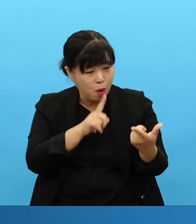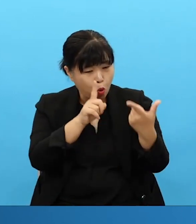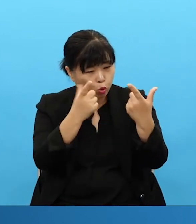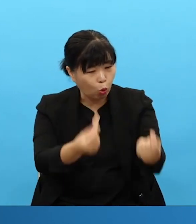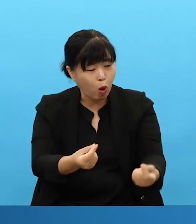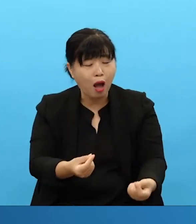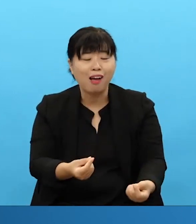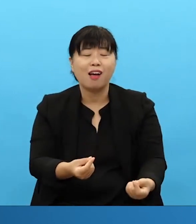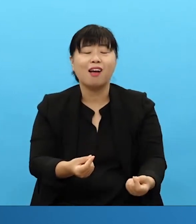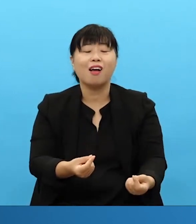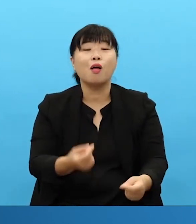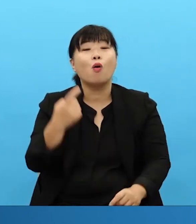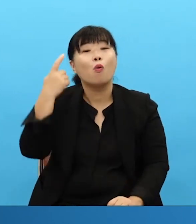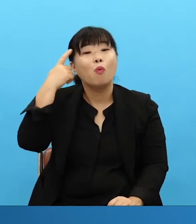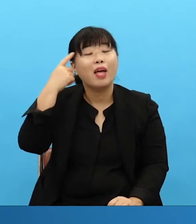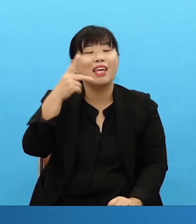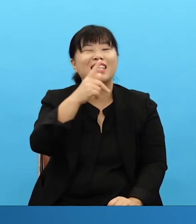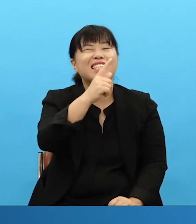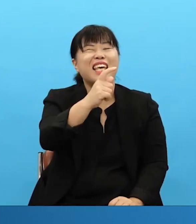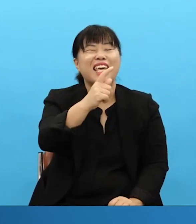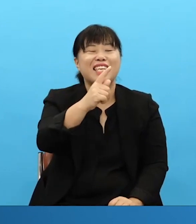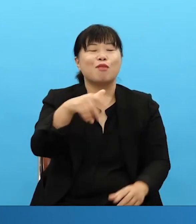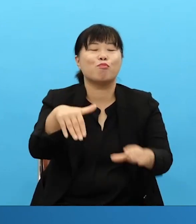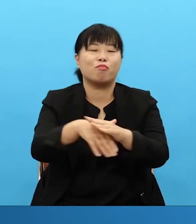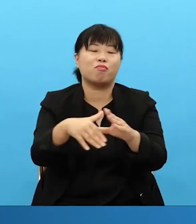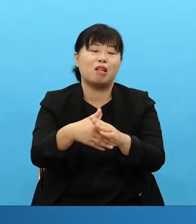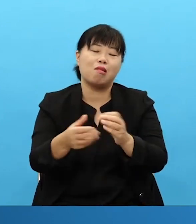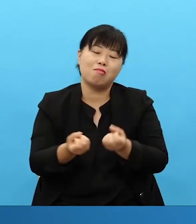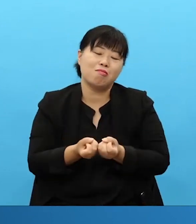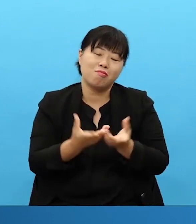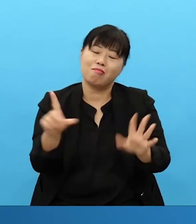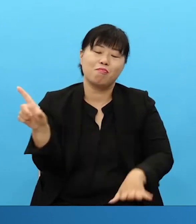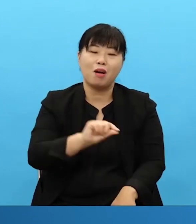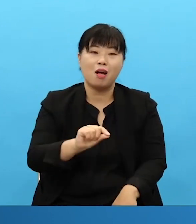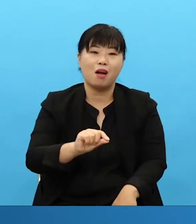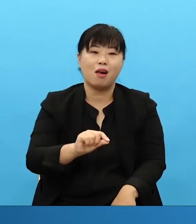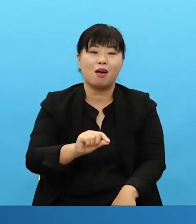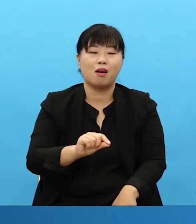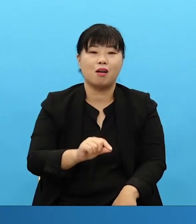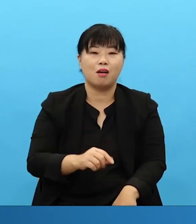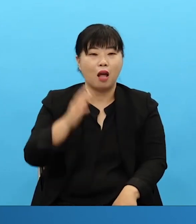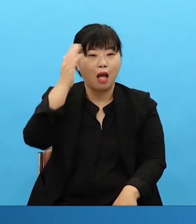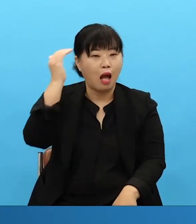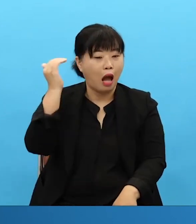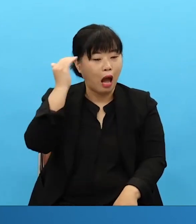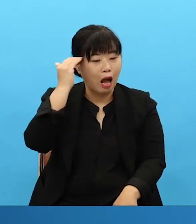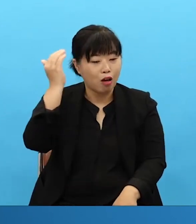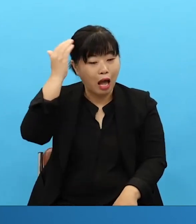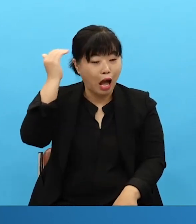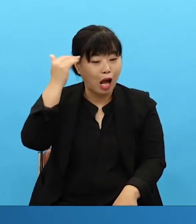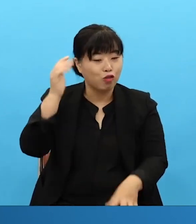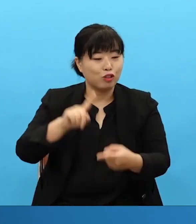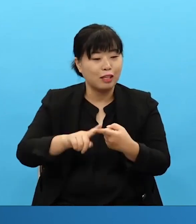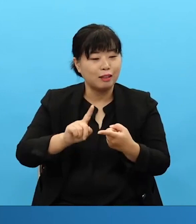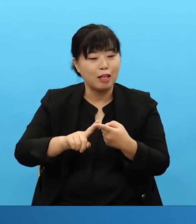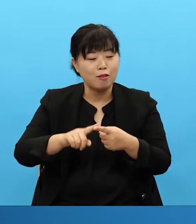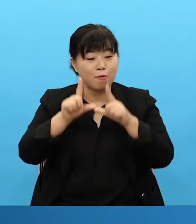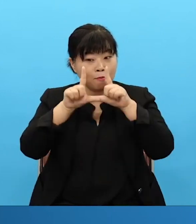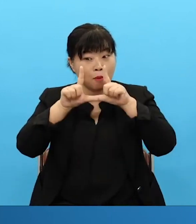배웠나 무슨 sign what sign is that? 우리 한국에 대한 호감도 가지고 전 세계가 날립니다. Why so curious about